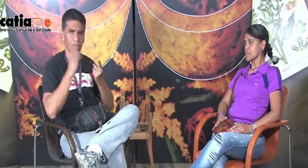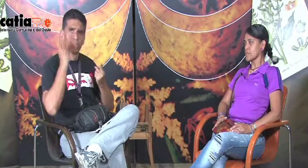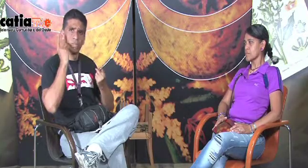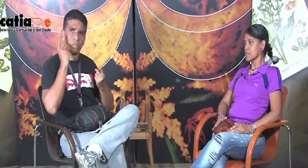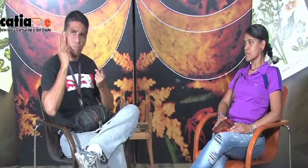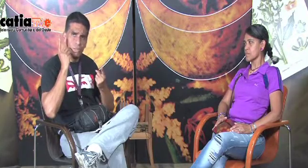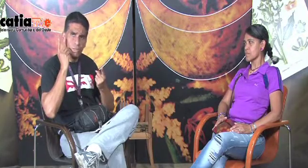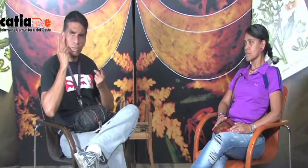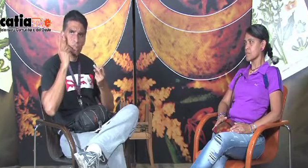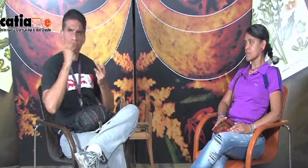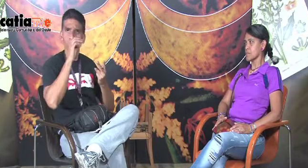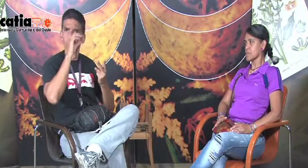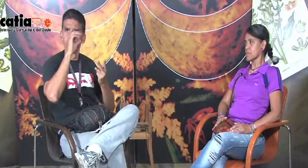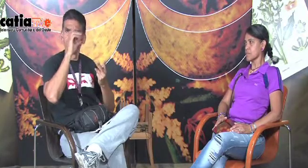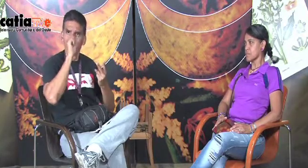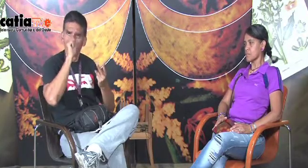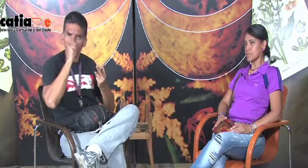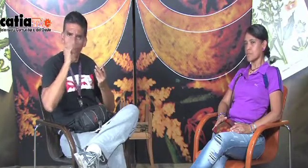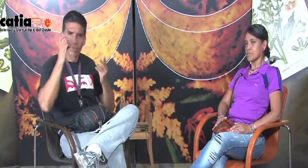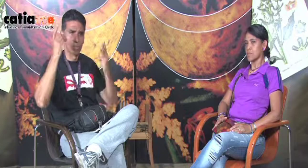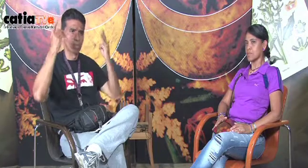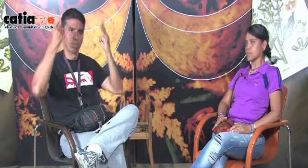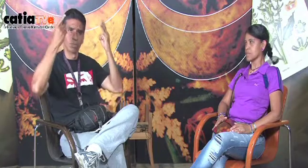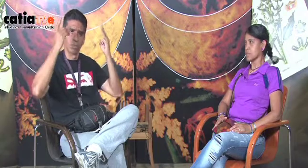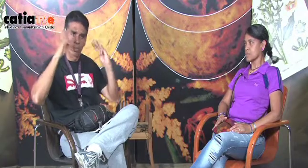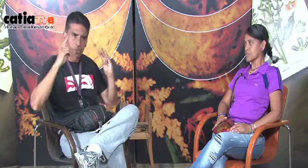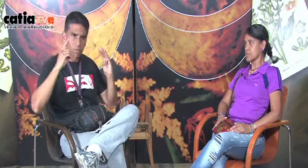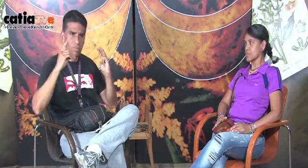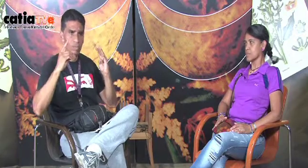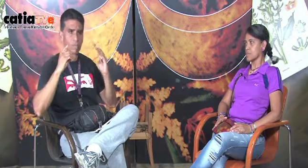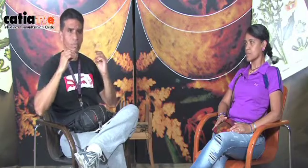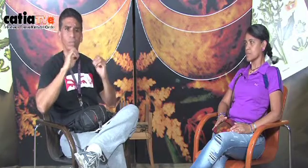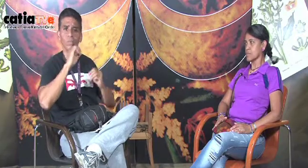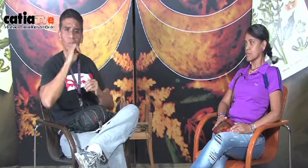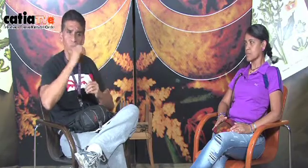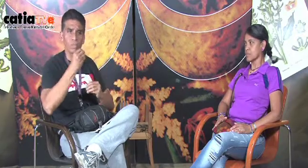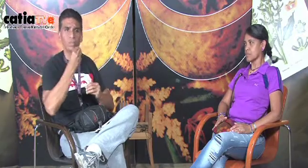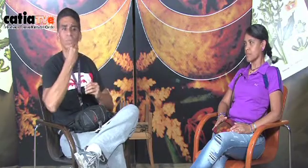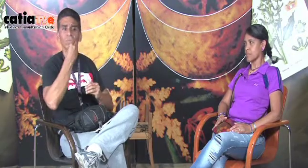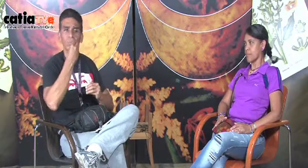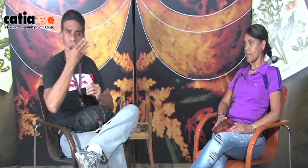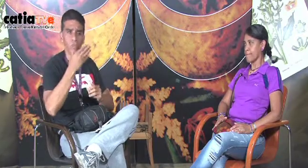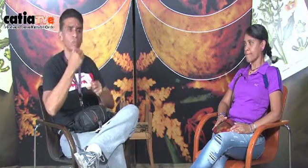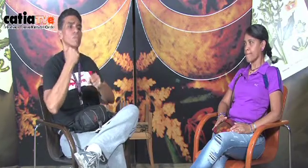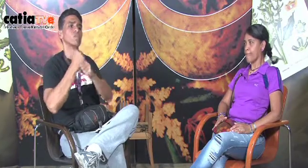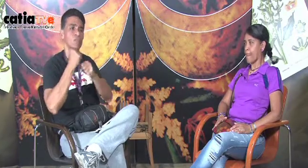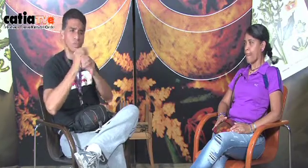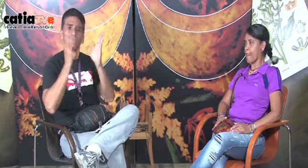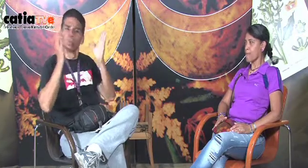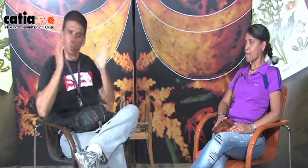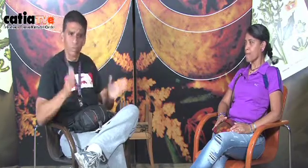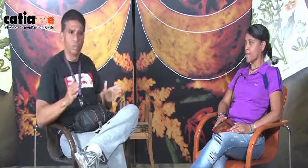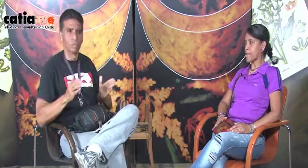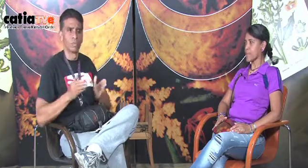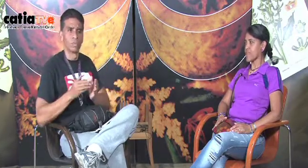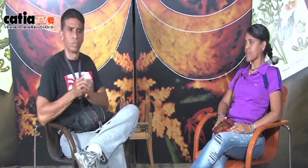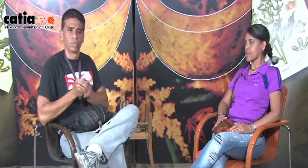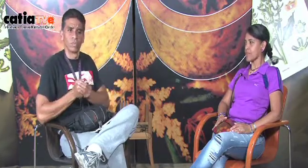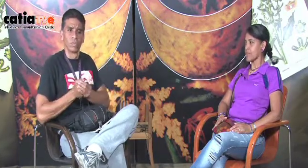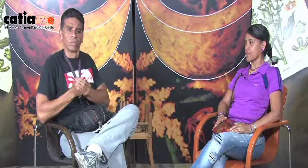Los líderes, Doralín, Rafael, Daisy, son excelentes